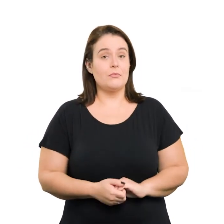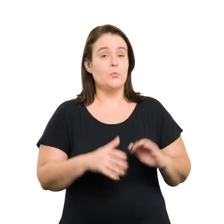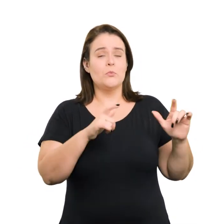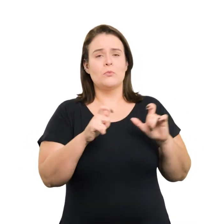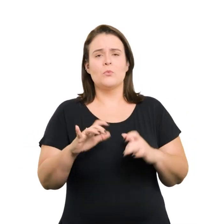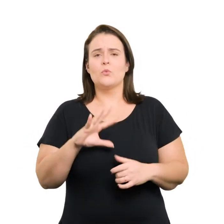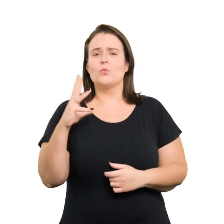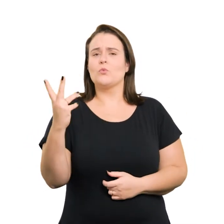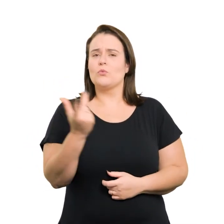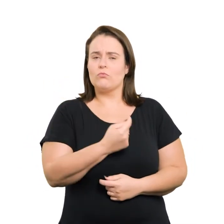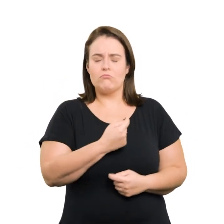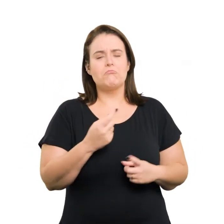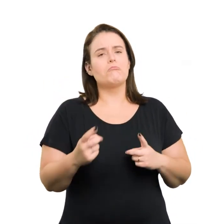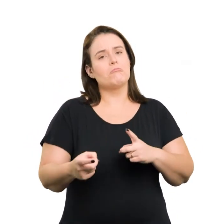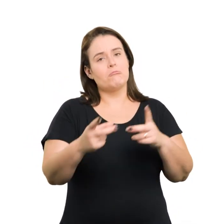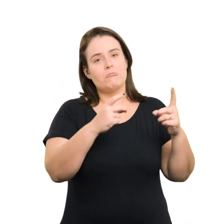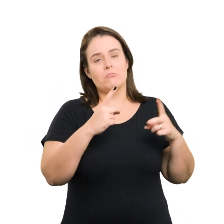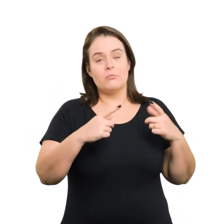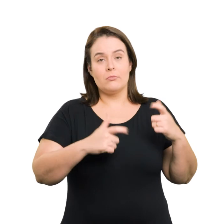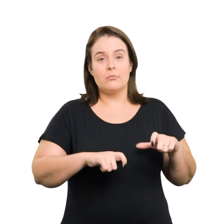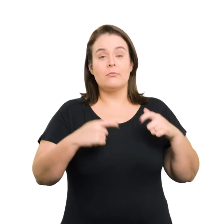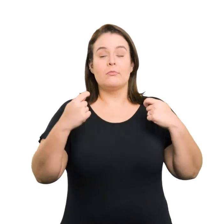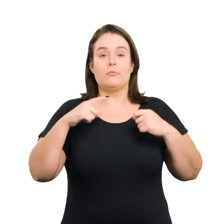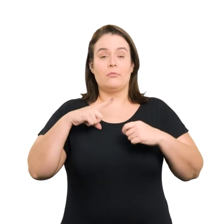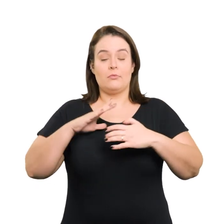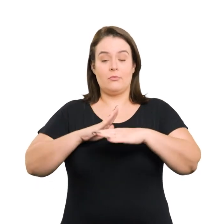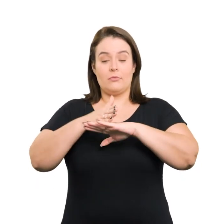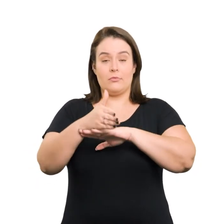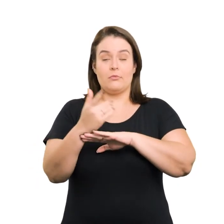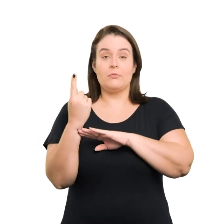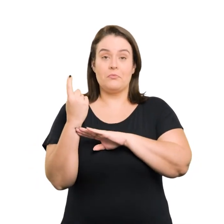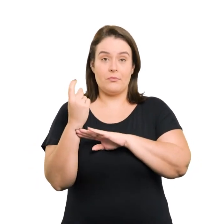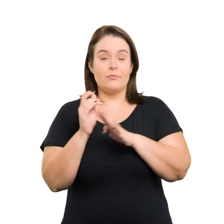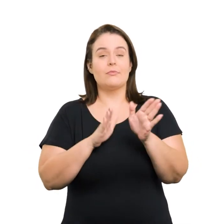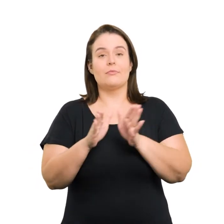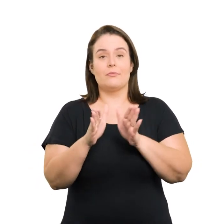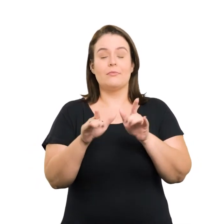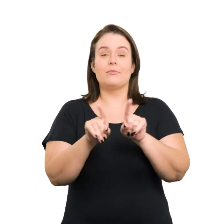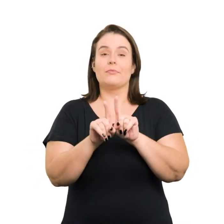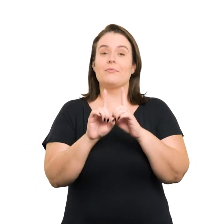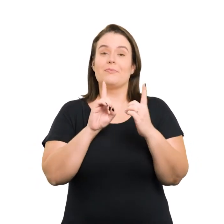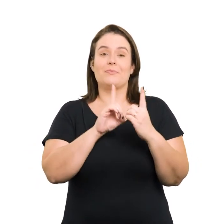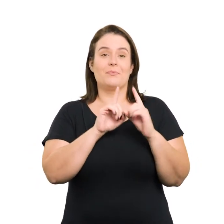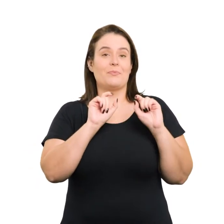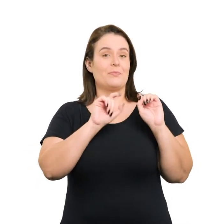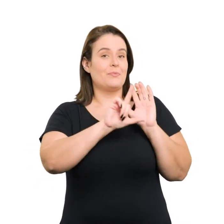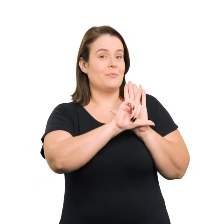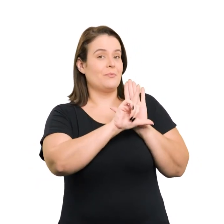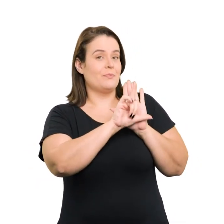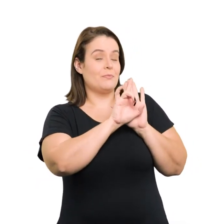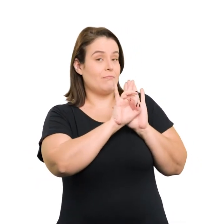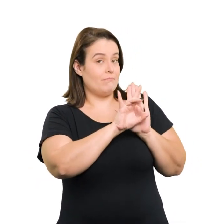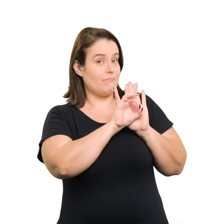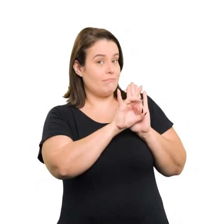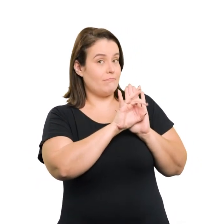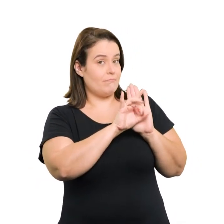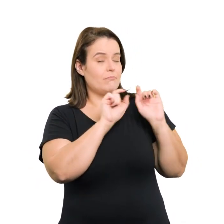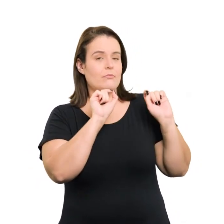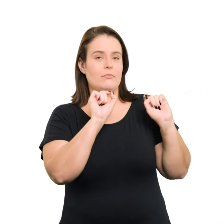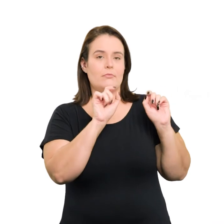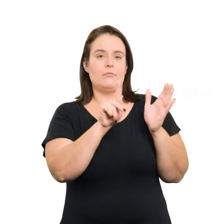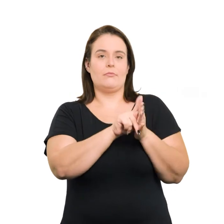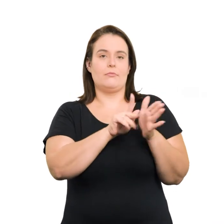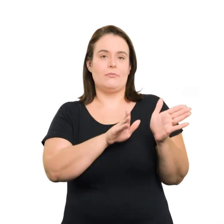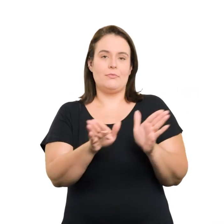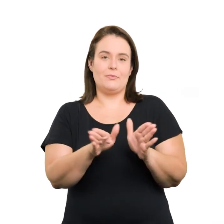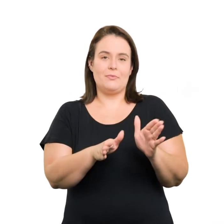Todo local de comércio deve garantir pelo menos uma entrada acessível além de atender às legislações